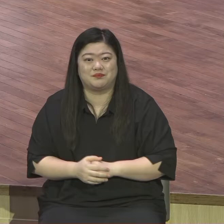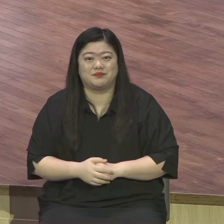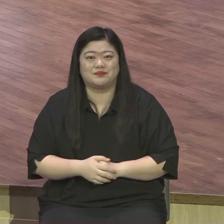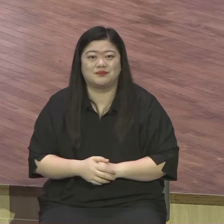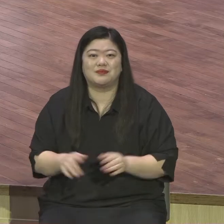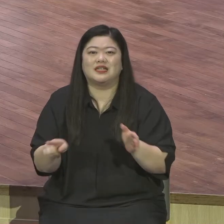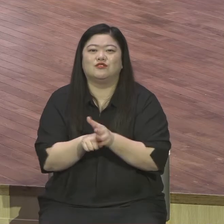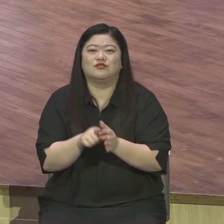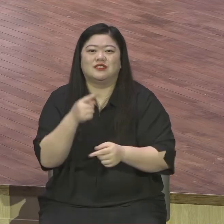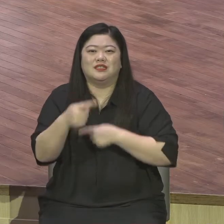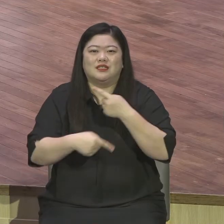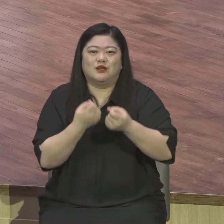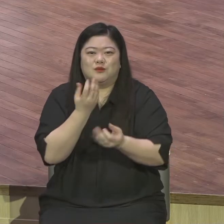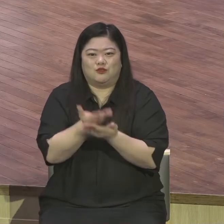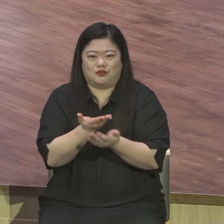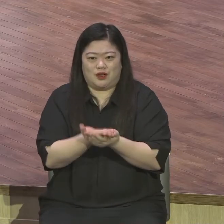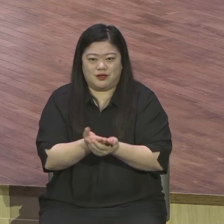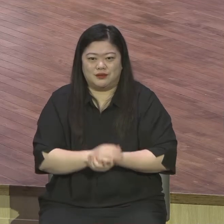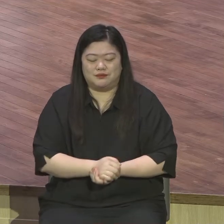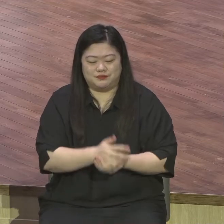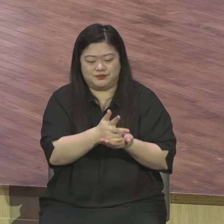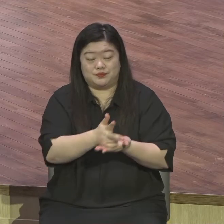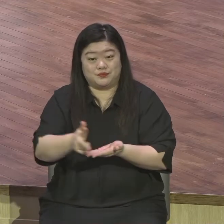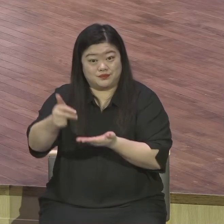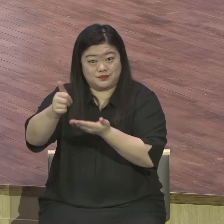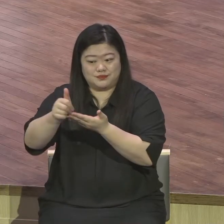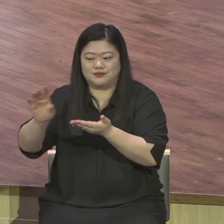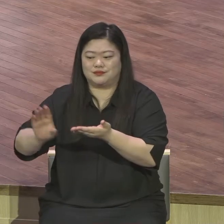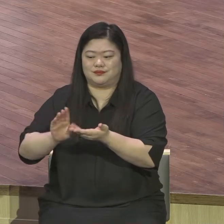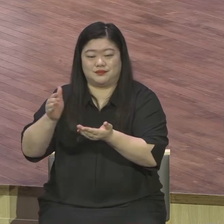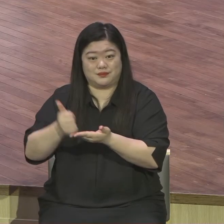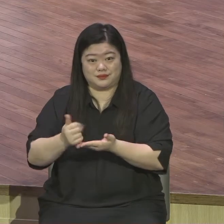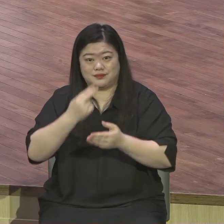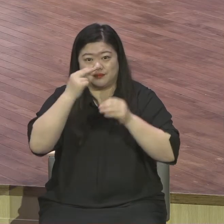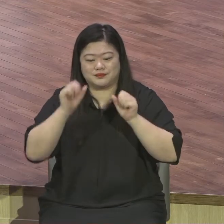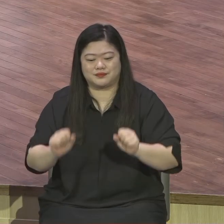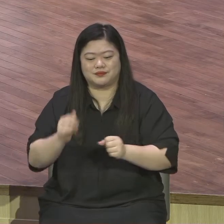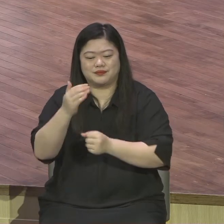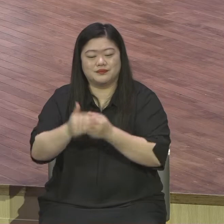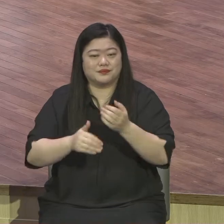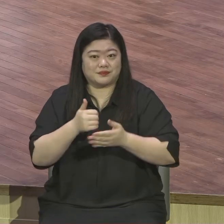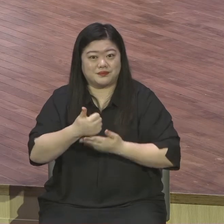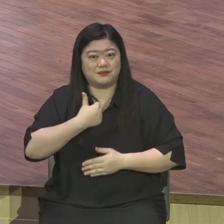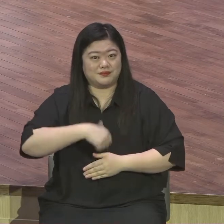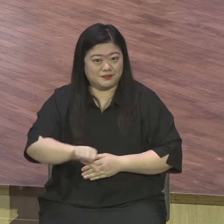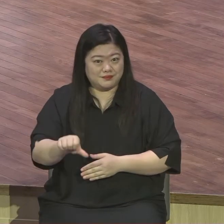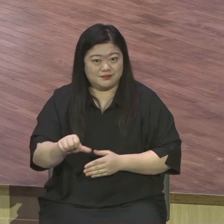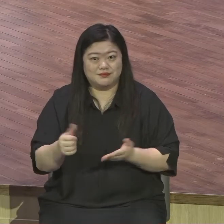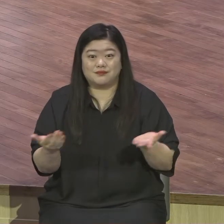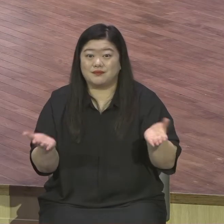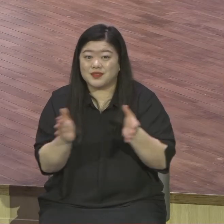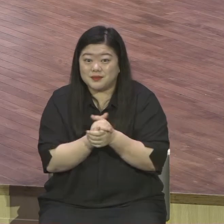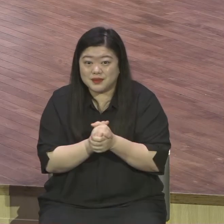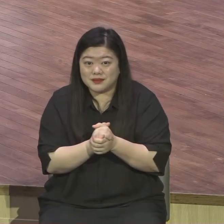신앙고백합니다. 주는 그리스도시여 살아계신 하나님의 아들이십니다. 아멘.